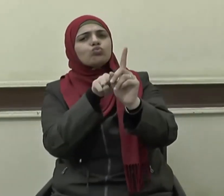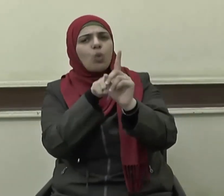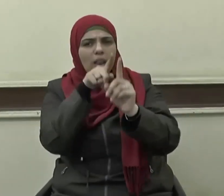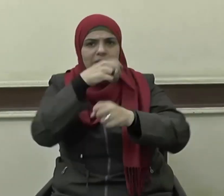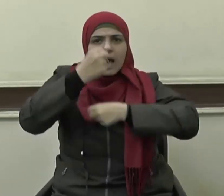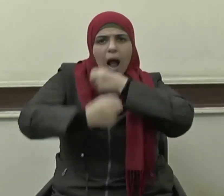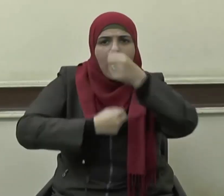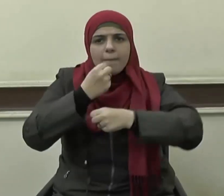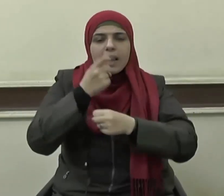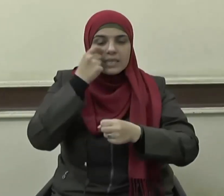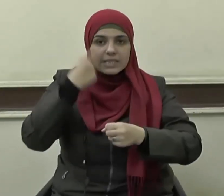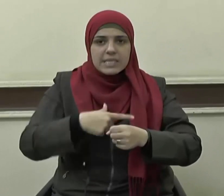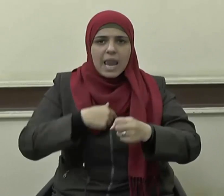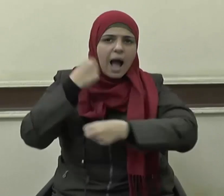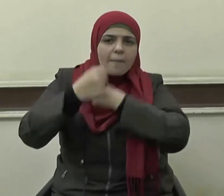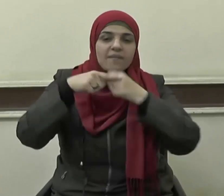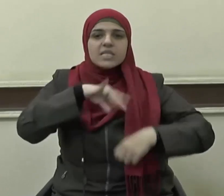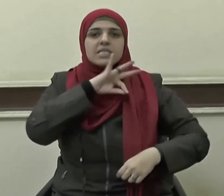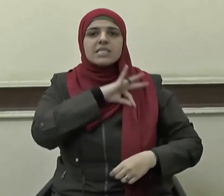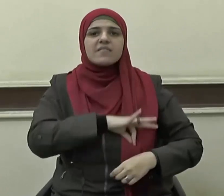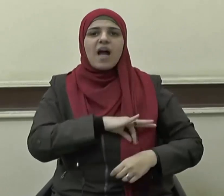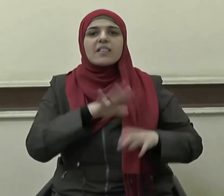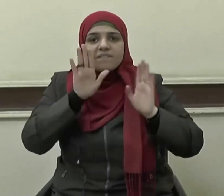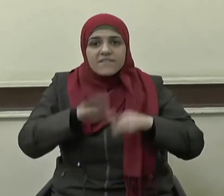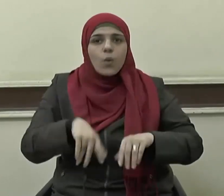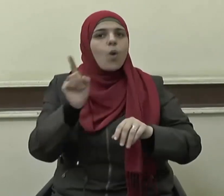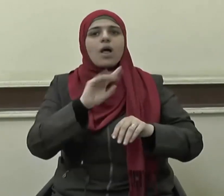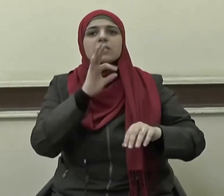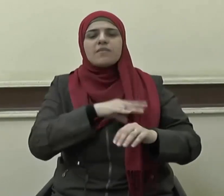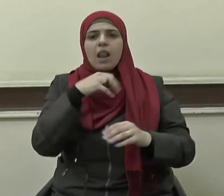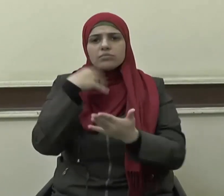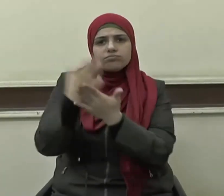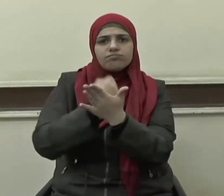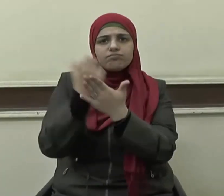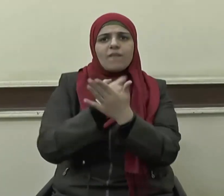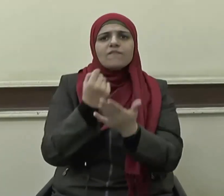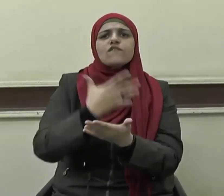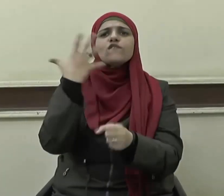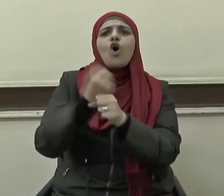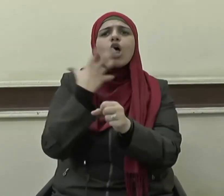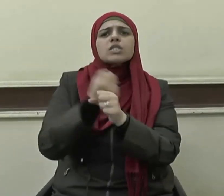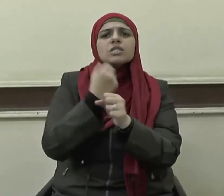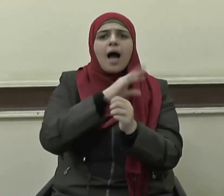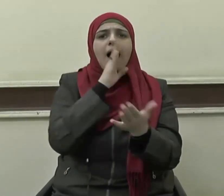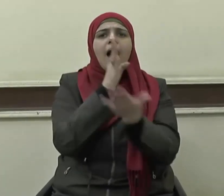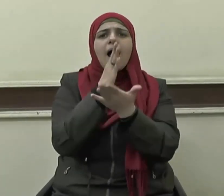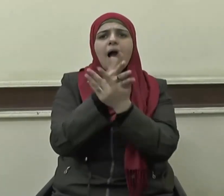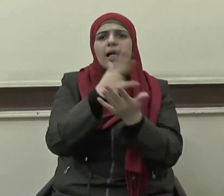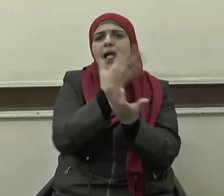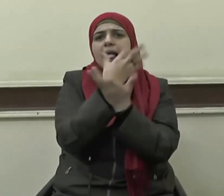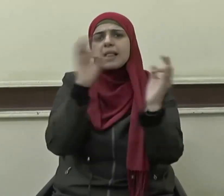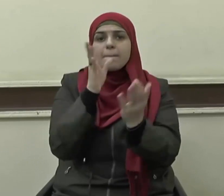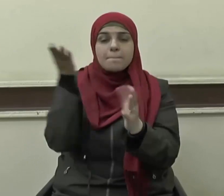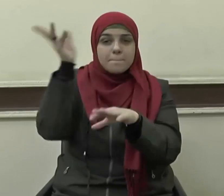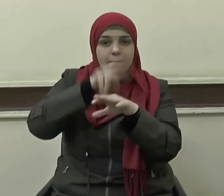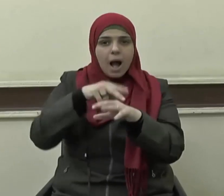الإنسان في الاستفادة منها واغتنامها فيما يعود نفعه عليه وعلى الناس